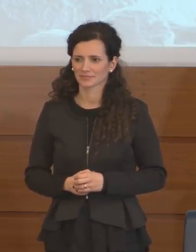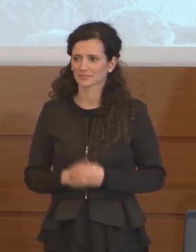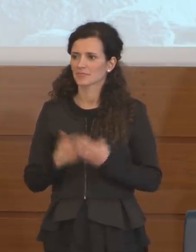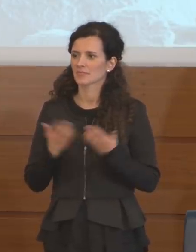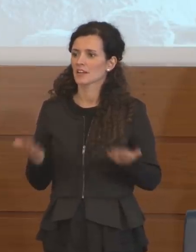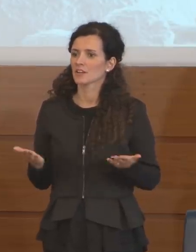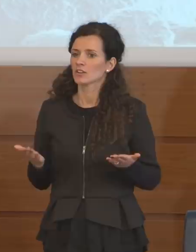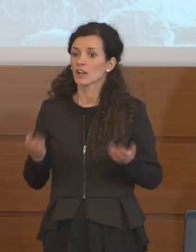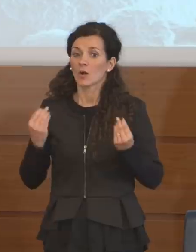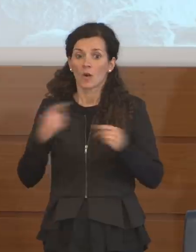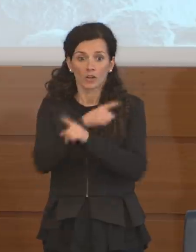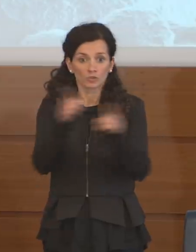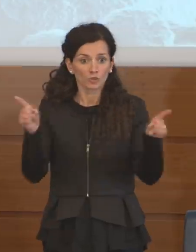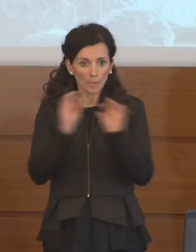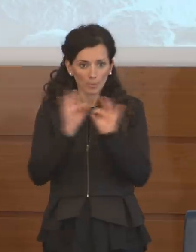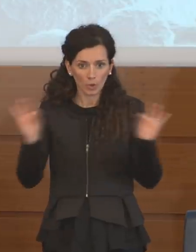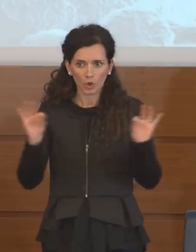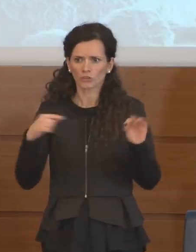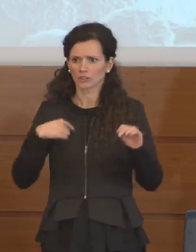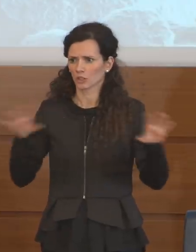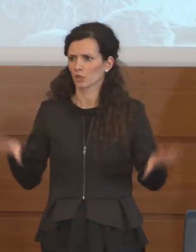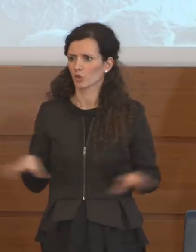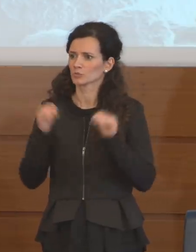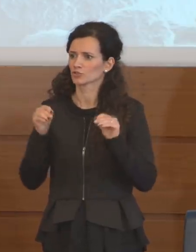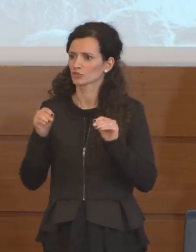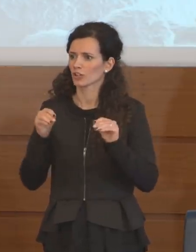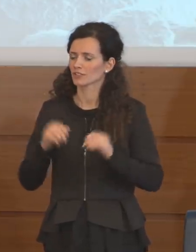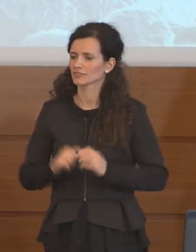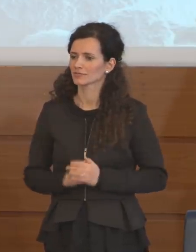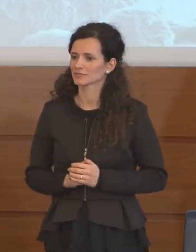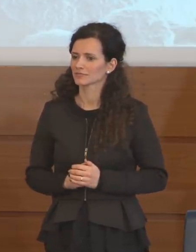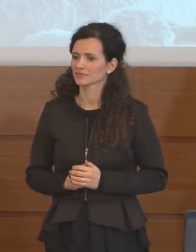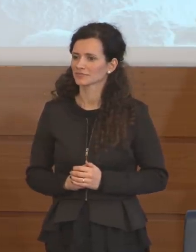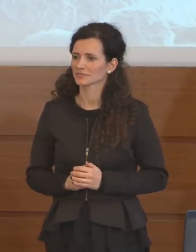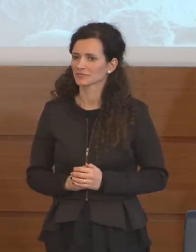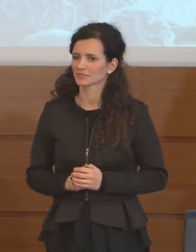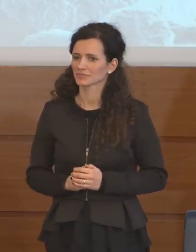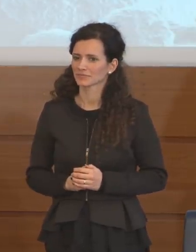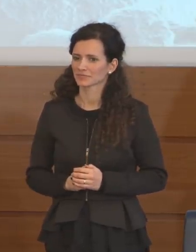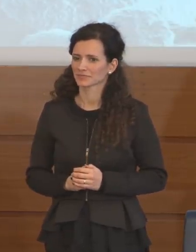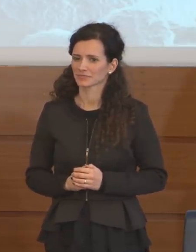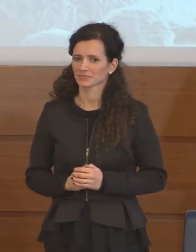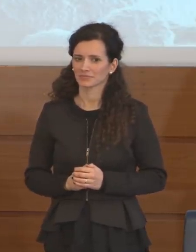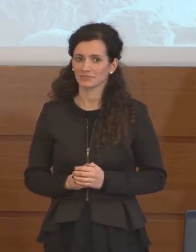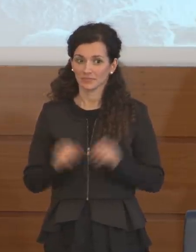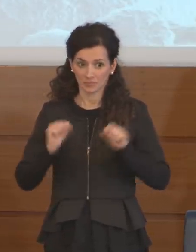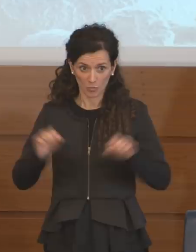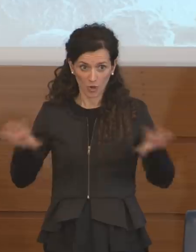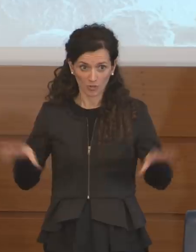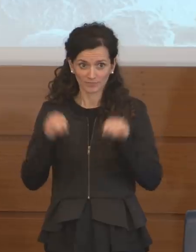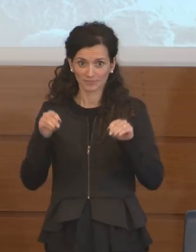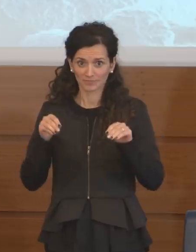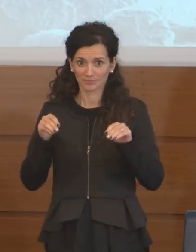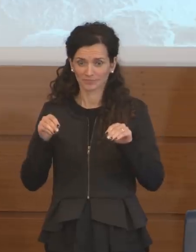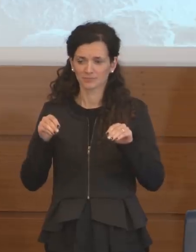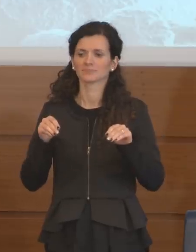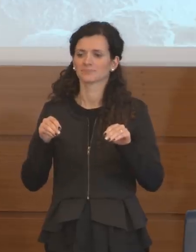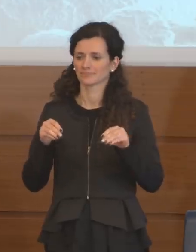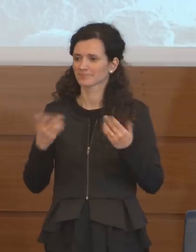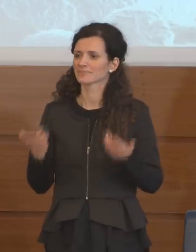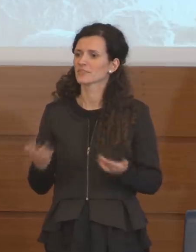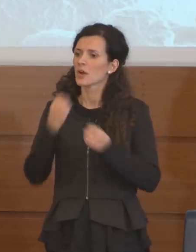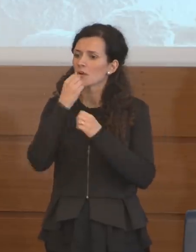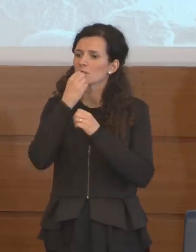Allora quando siete pronti incominciamo, possiamo andare? Allora